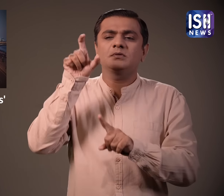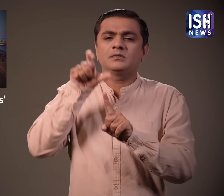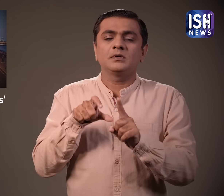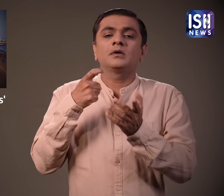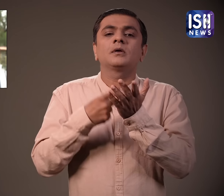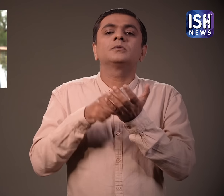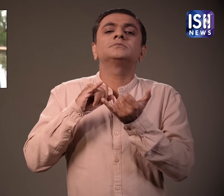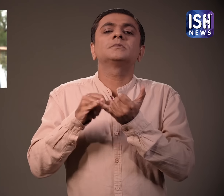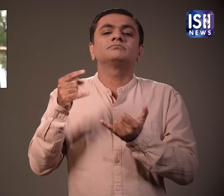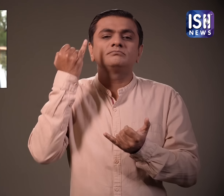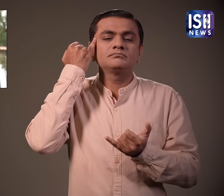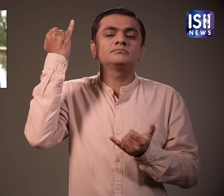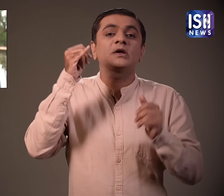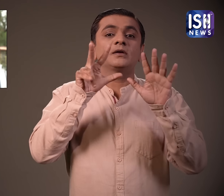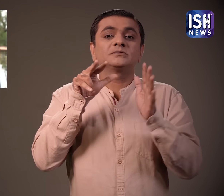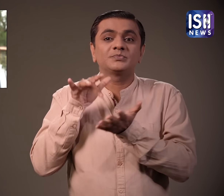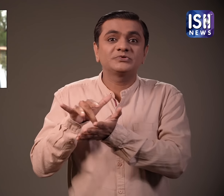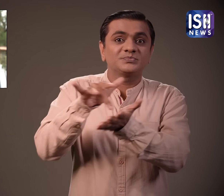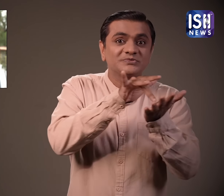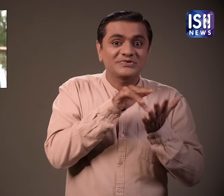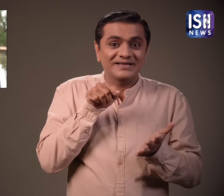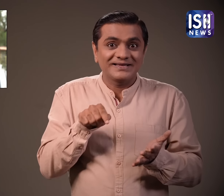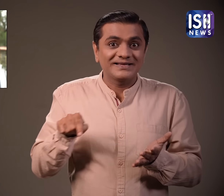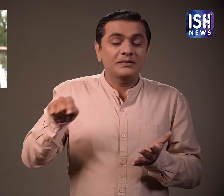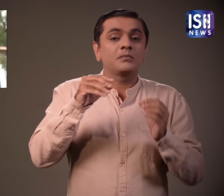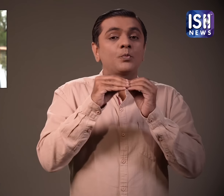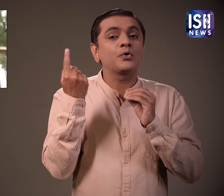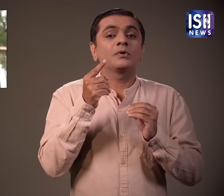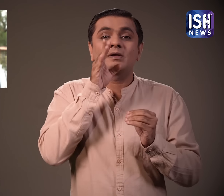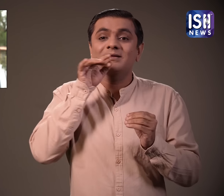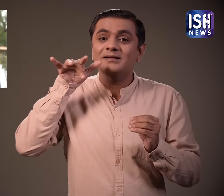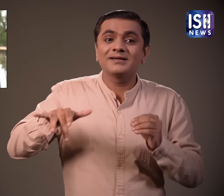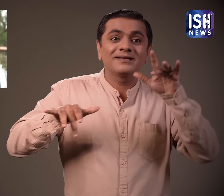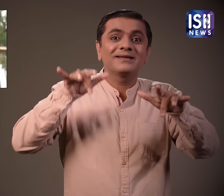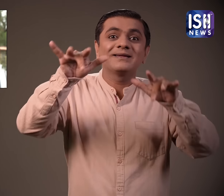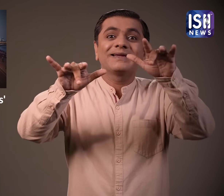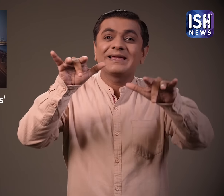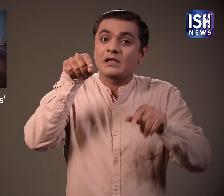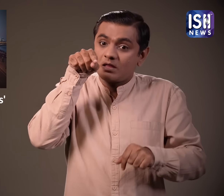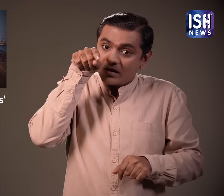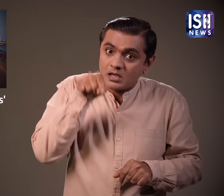था।